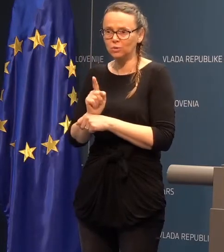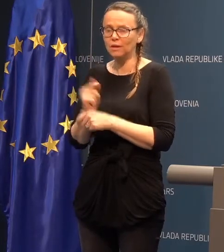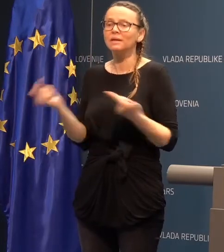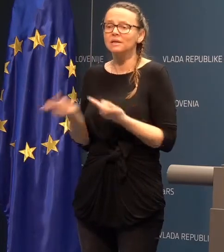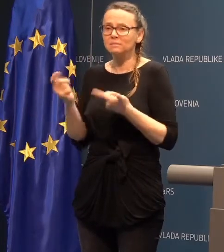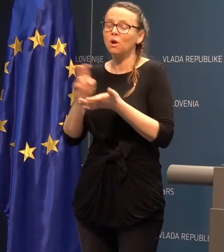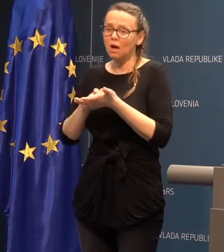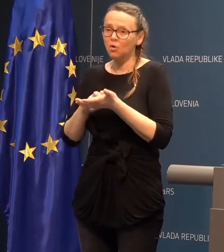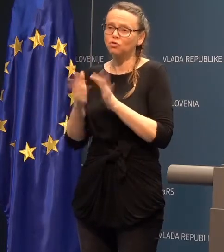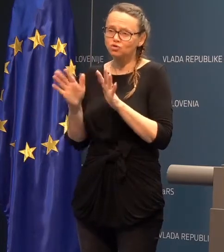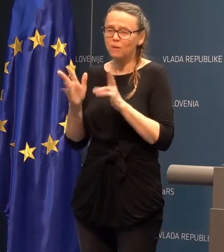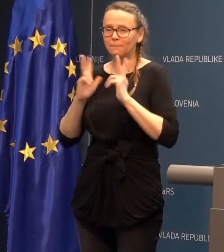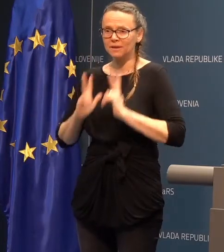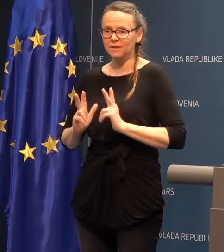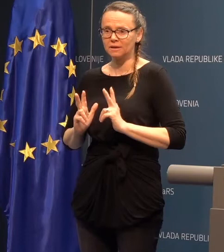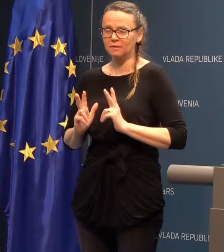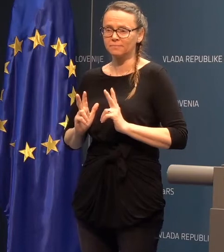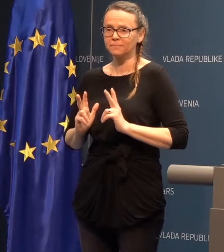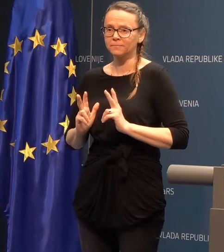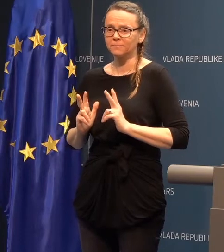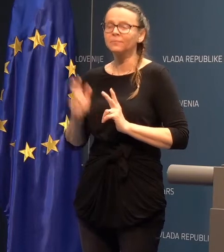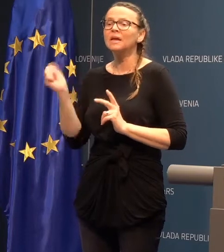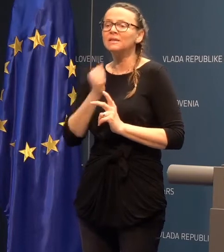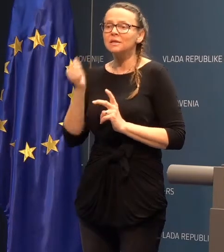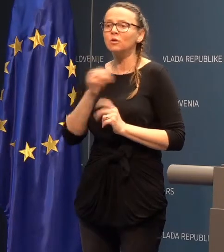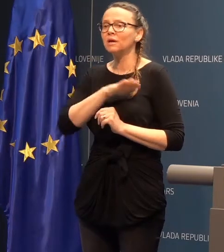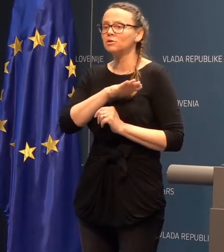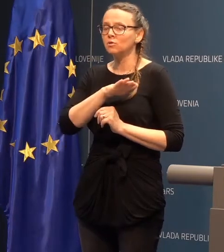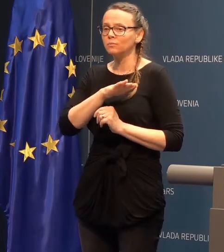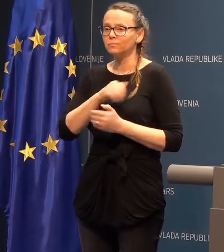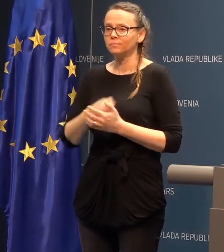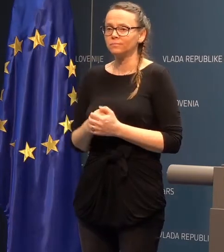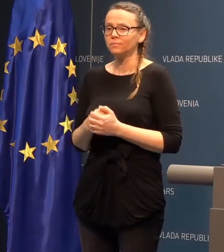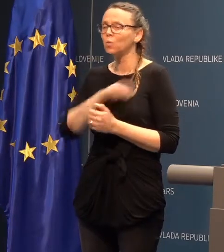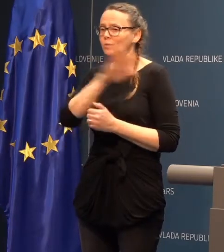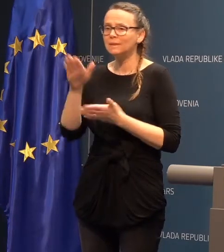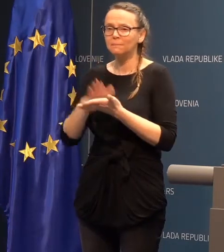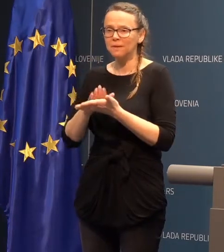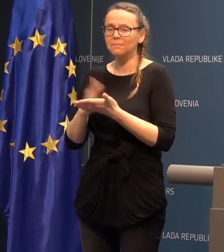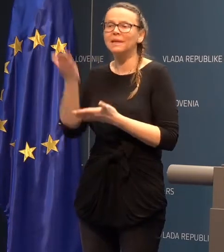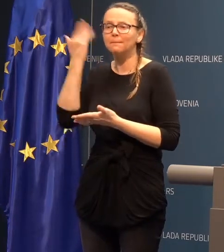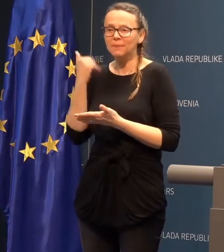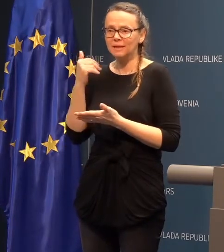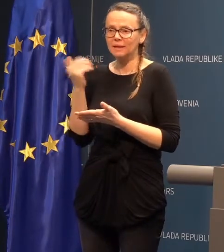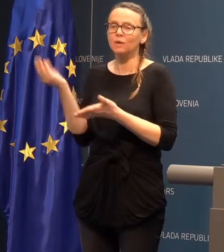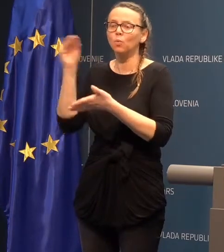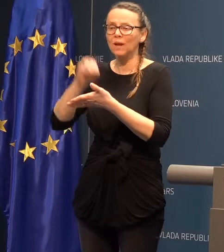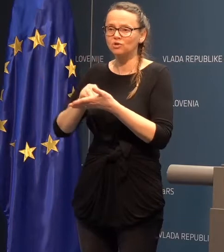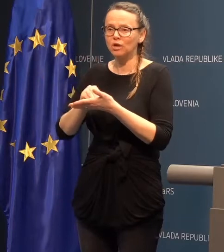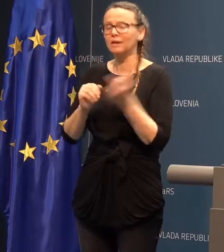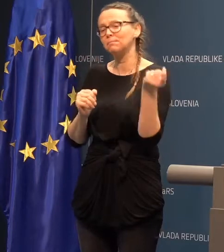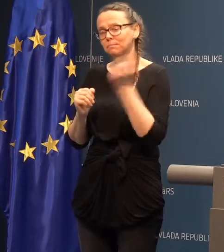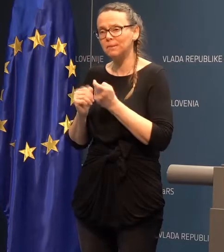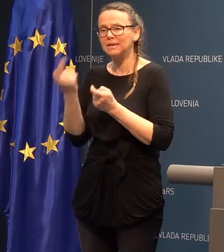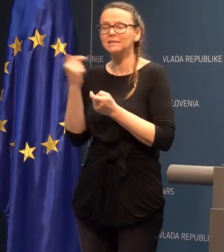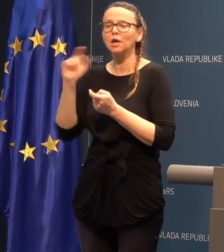lahko še relativno mirni, ker so vsi primeri bili vnešeni iz tojene,